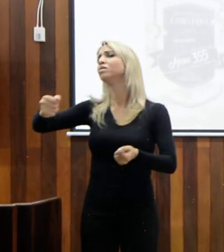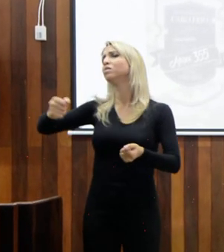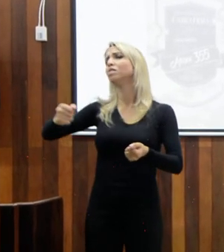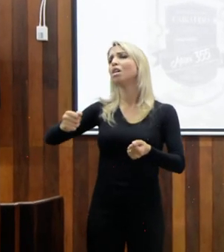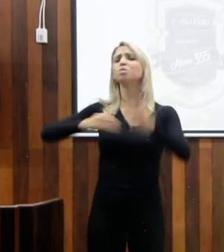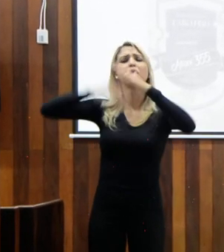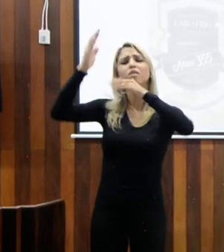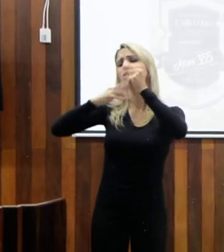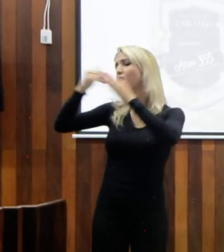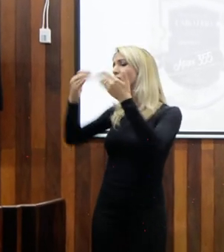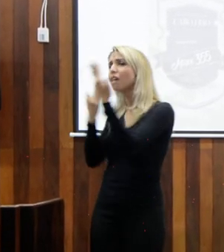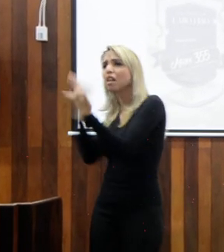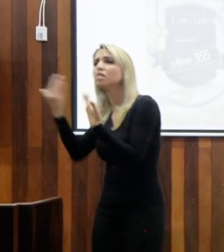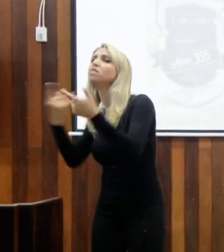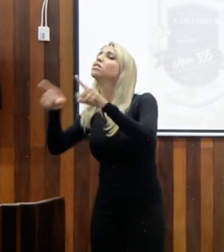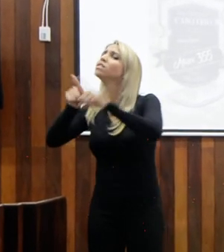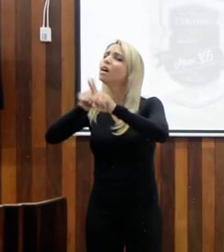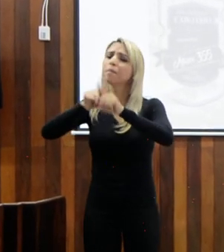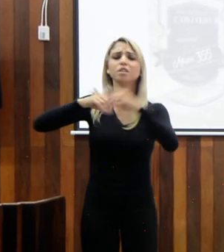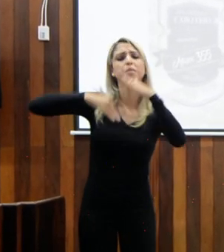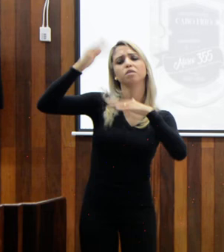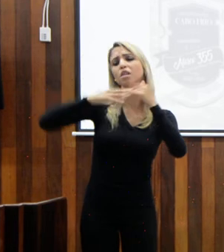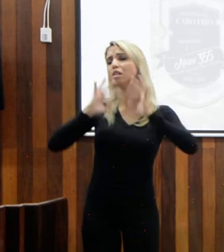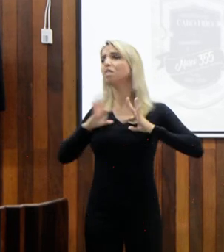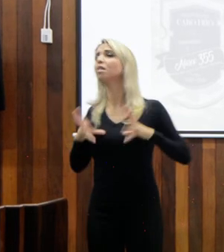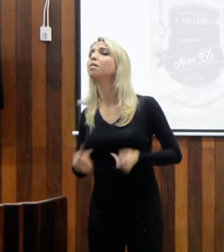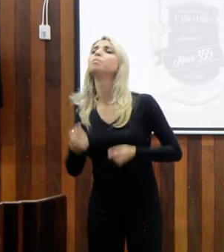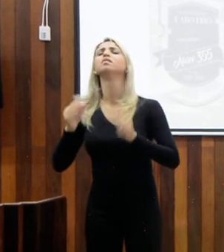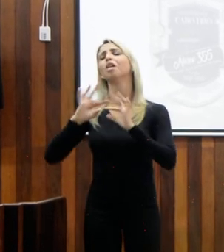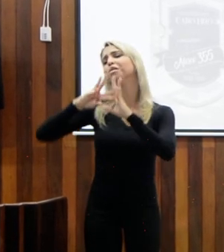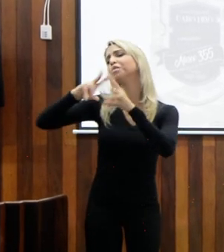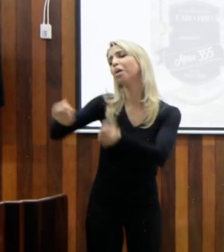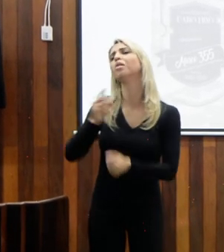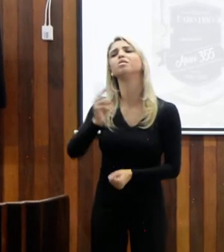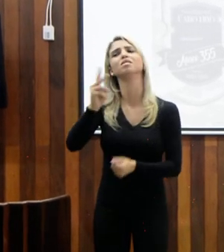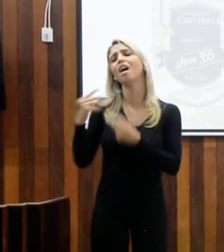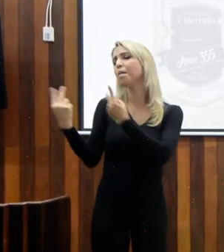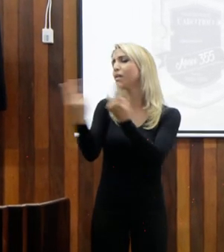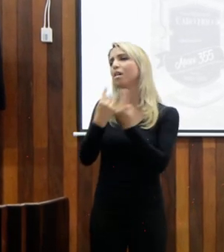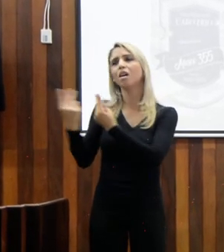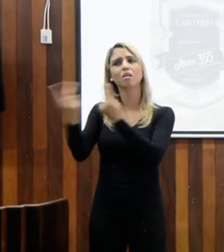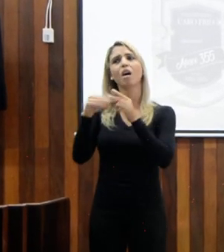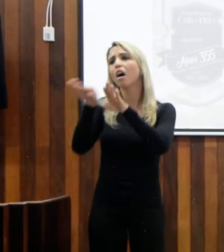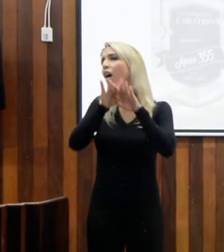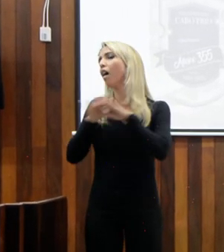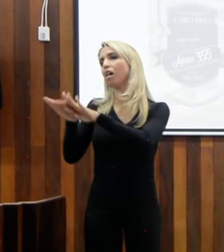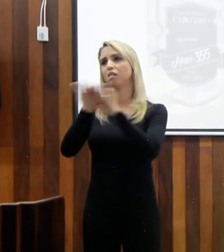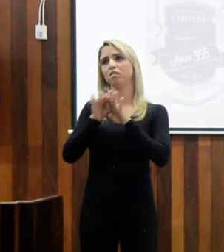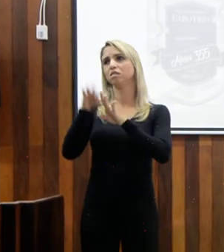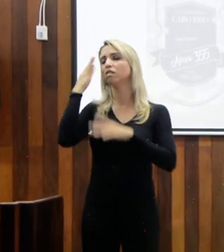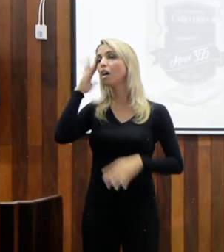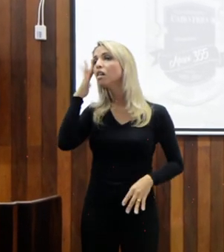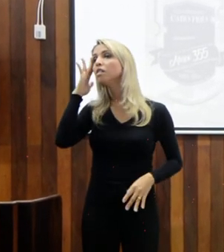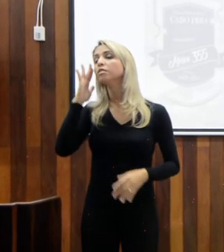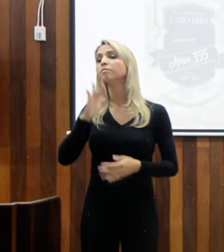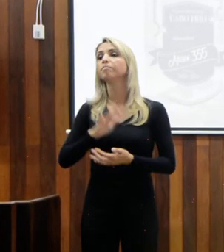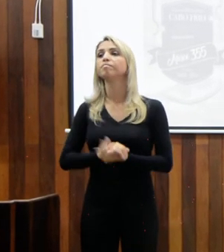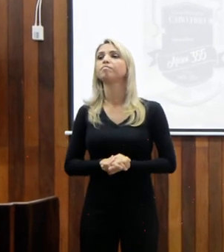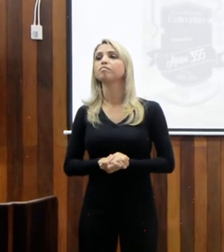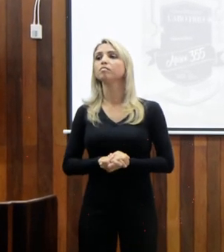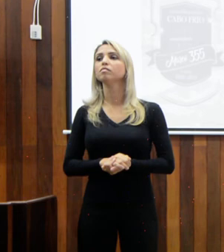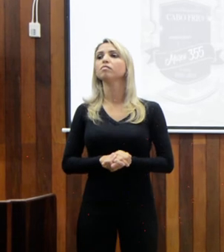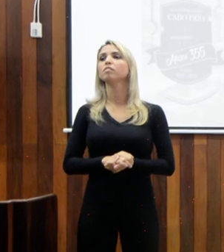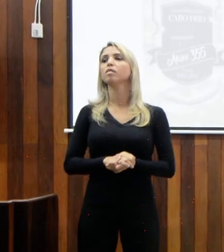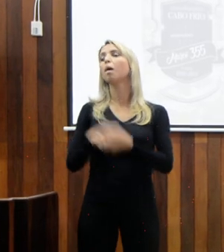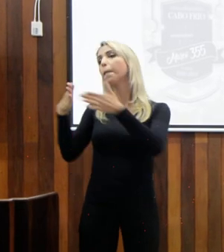tratava todos como seres humanos e eu acho que deve ser me de lição para muitos que estão aqui. E eu